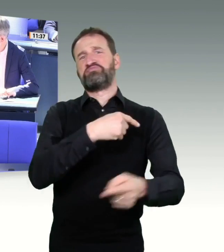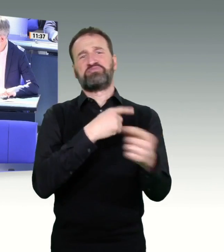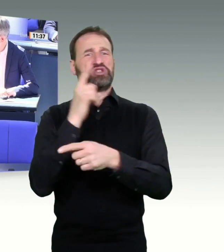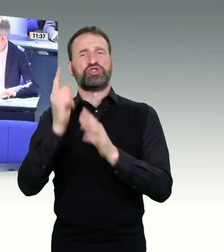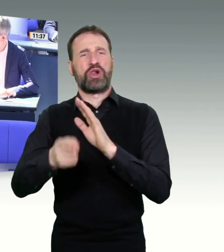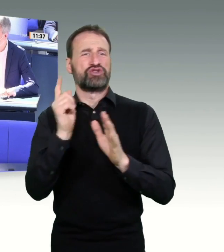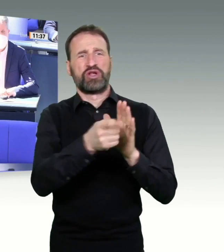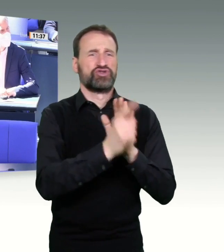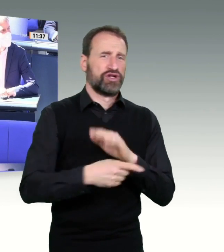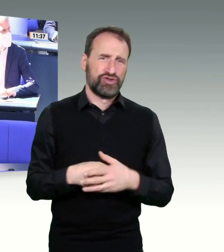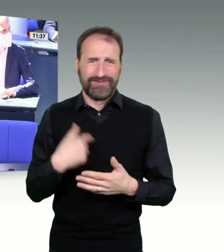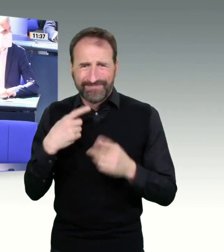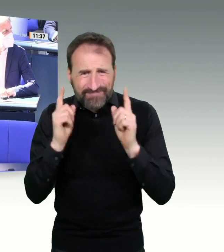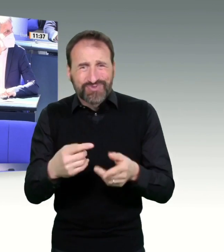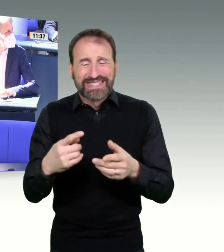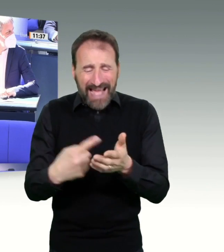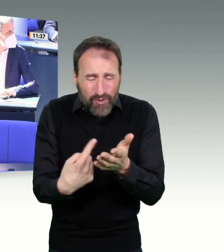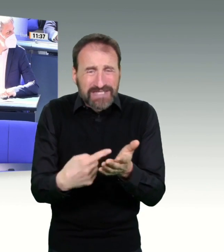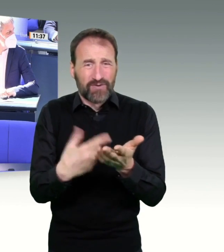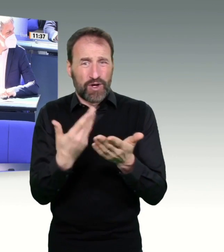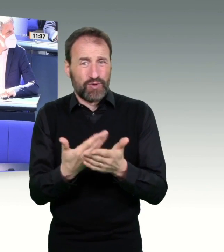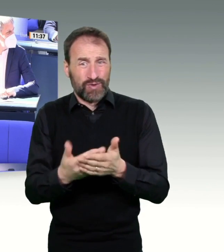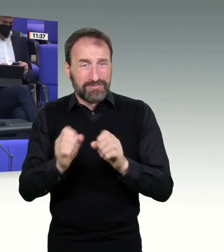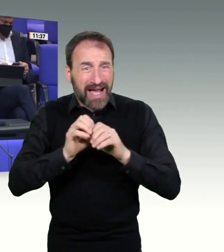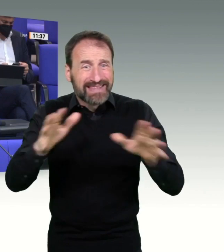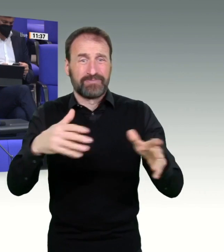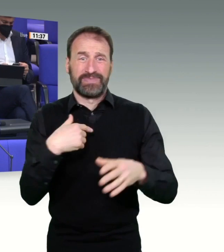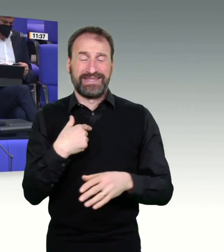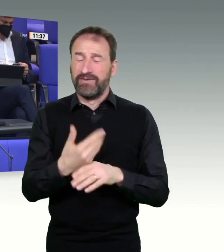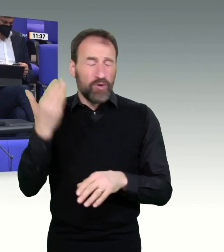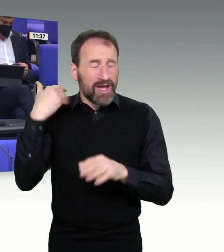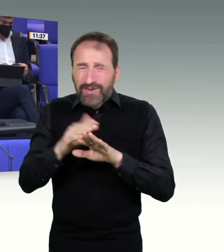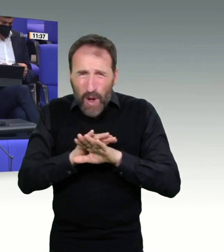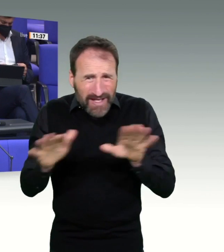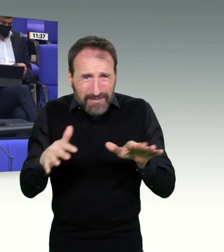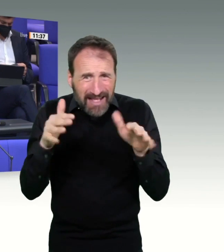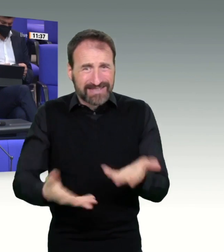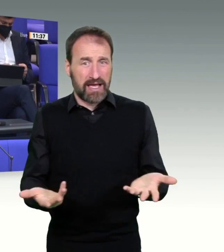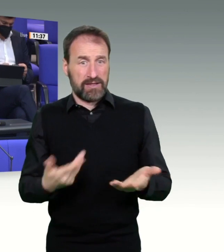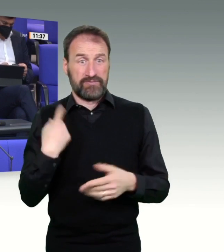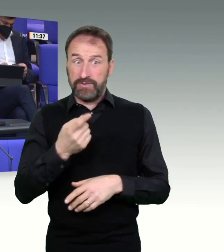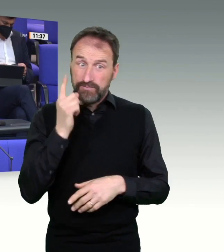Wir kommen mit dem Impfen voran. Ich glaube, wenn wir drei Monate weiter sind, dann